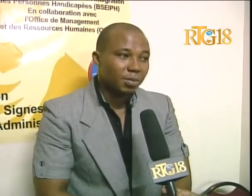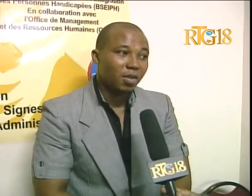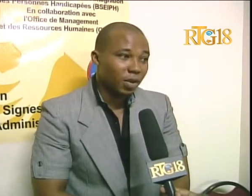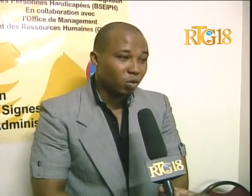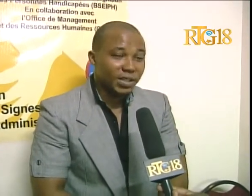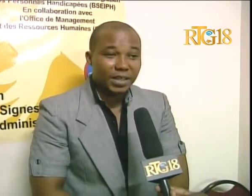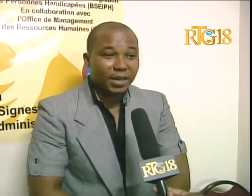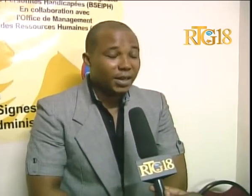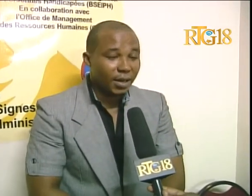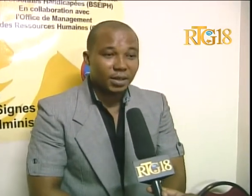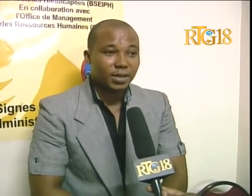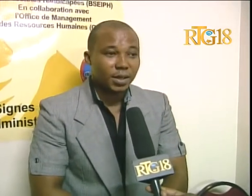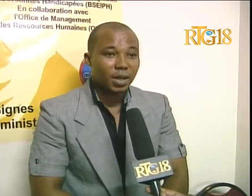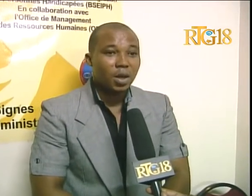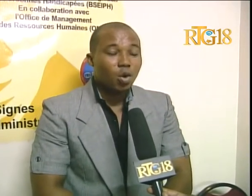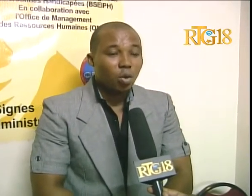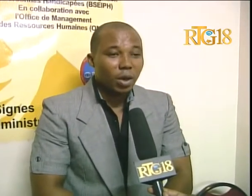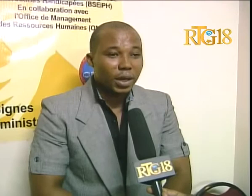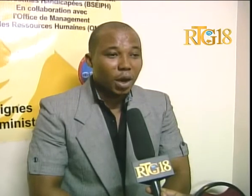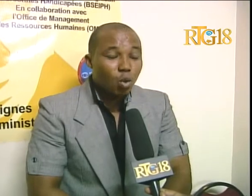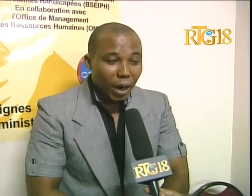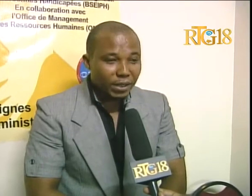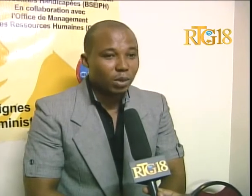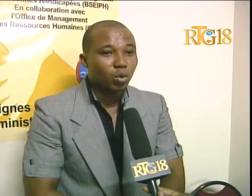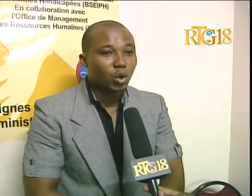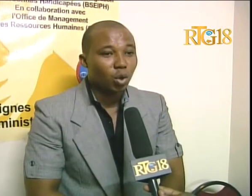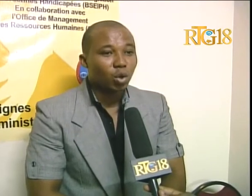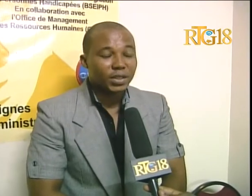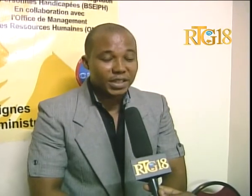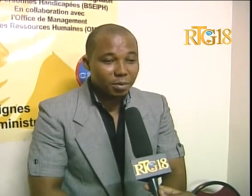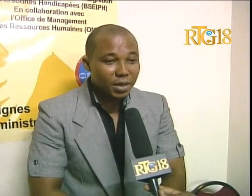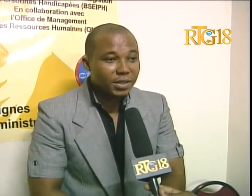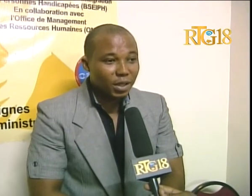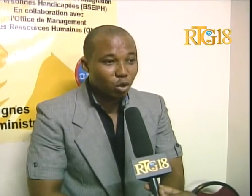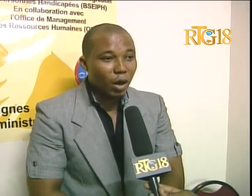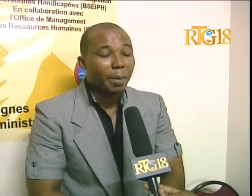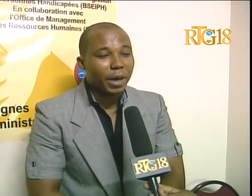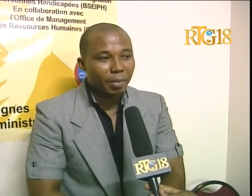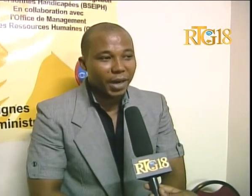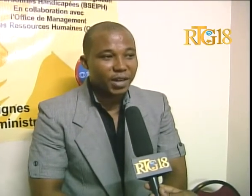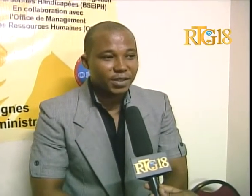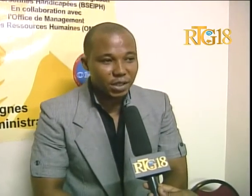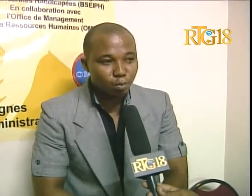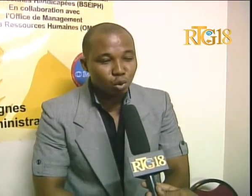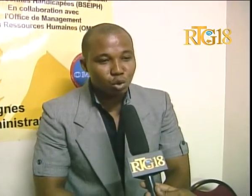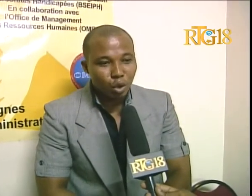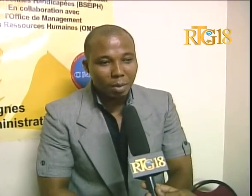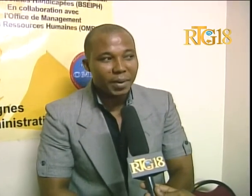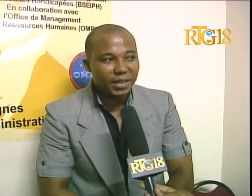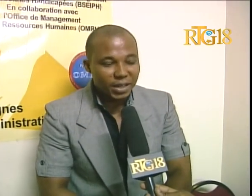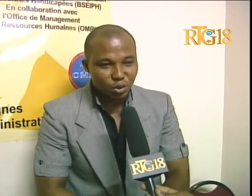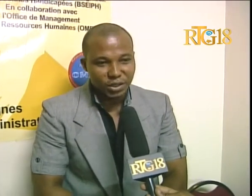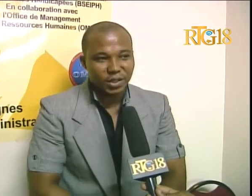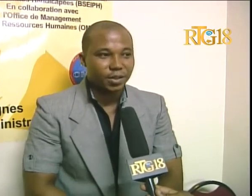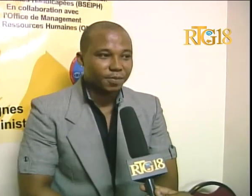kompunikanseman avek yo. Mensaj ali kler, se, ankourajer moun yo, sensibilize yo, aprenne pa lè lang si, pou sou yo kapab integri sou sete ya.